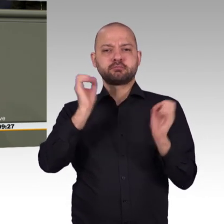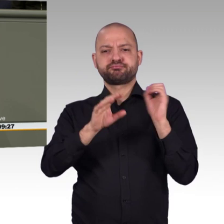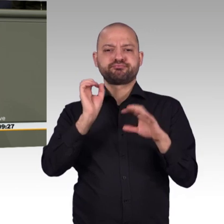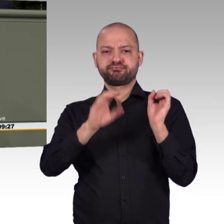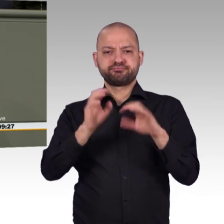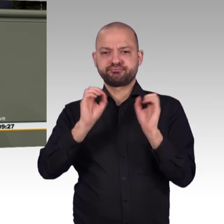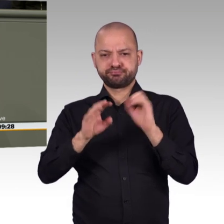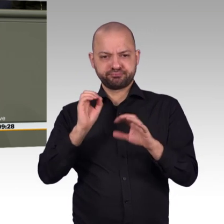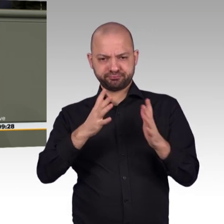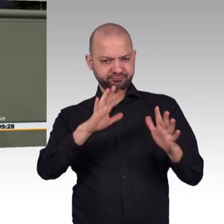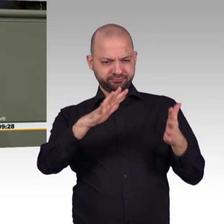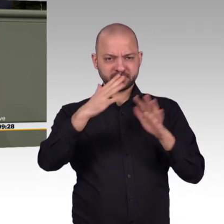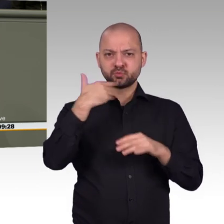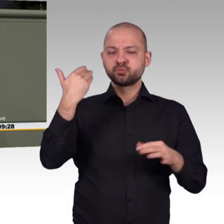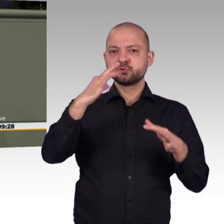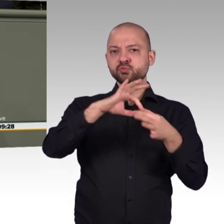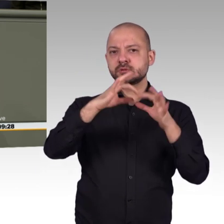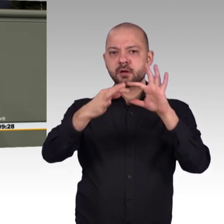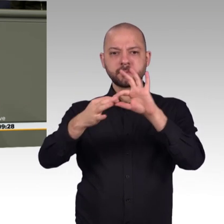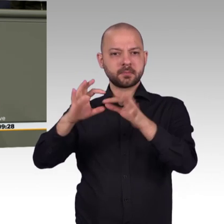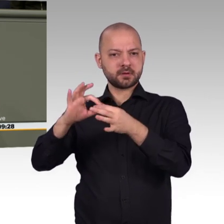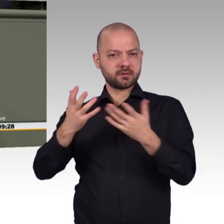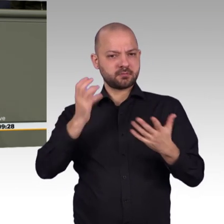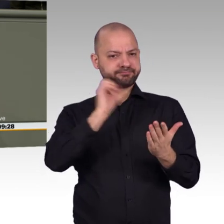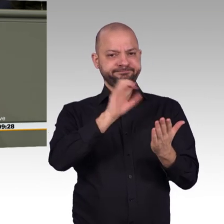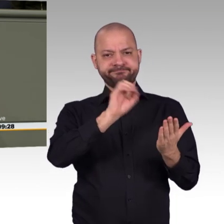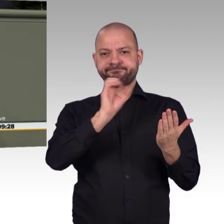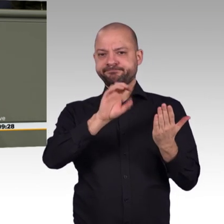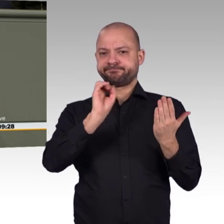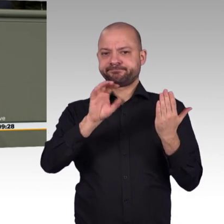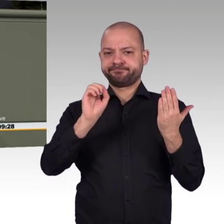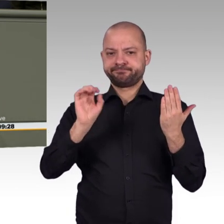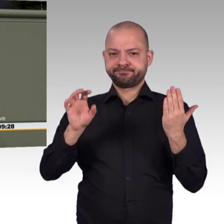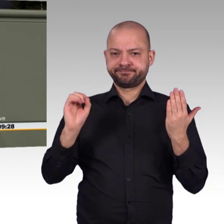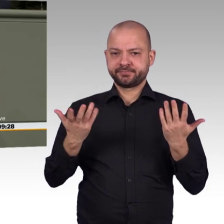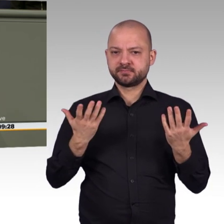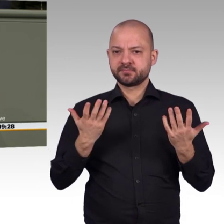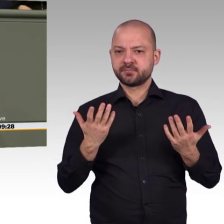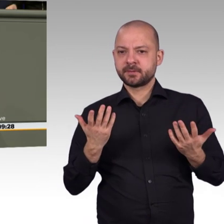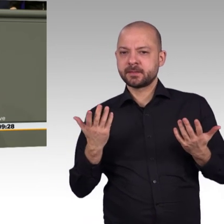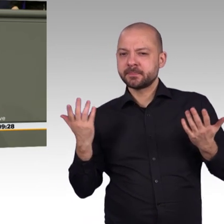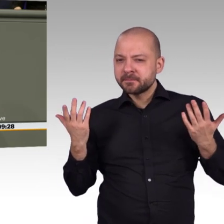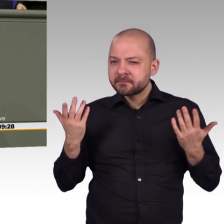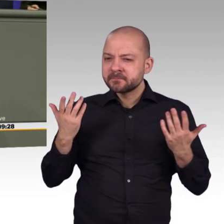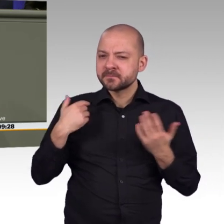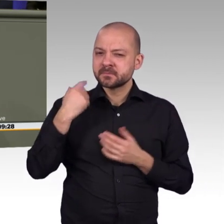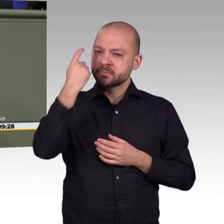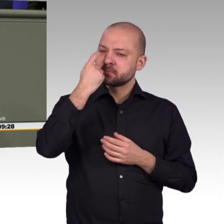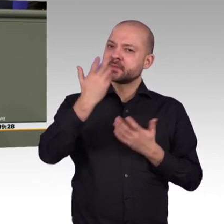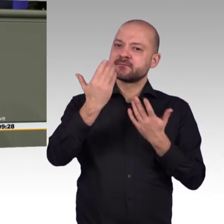Das BMZ wird lobenswert konkret, aber andere Projektbeschreibungen sind der blanke Hohn. So nennt Gesundheitsminister